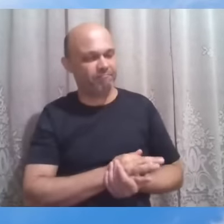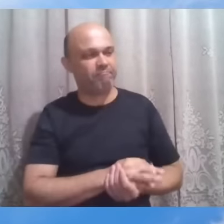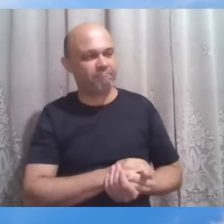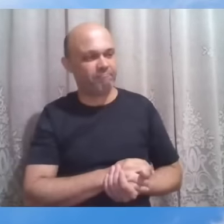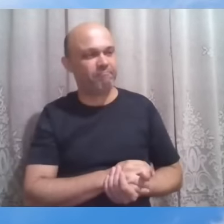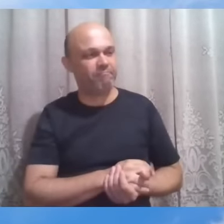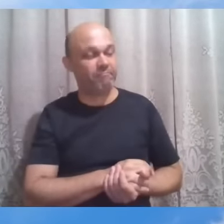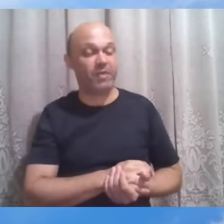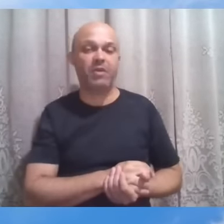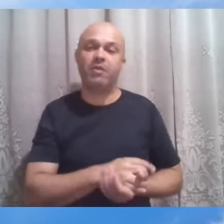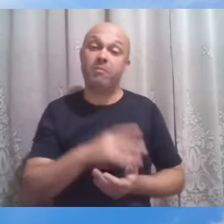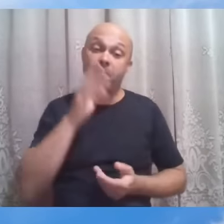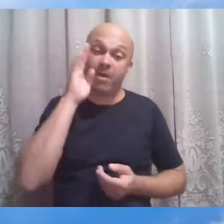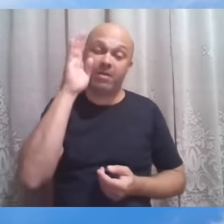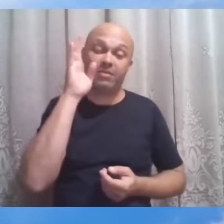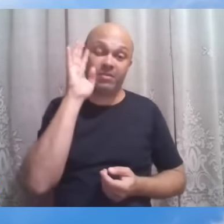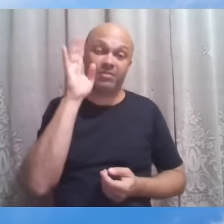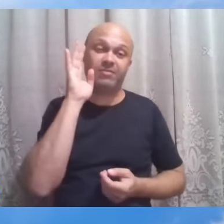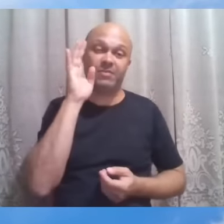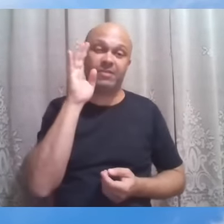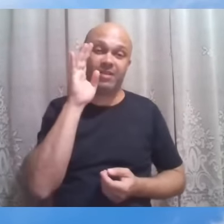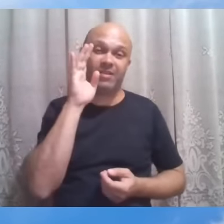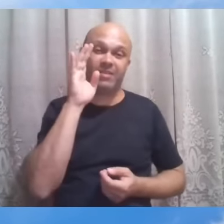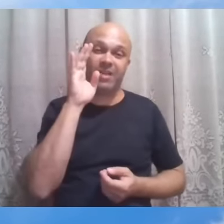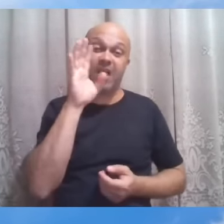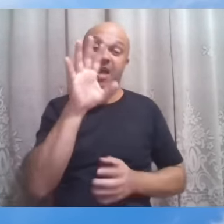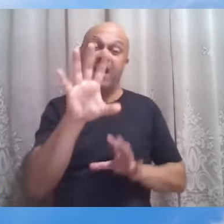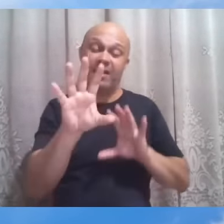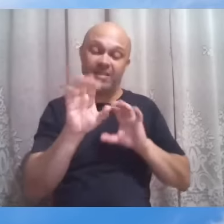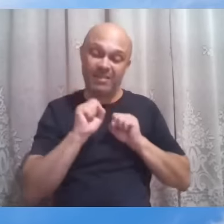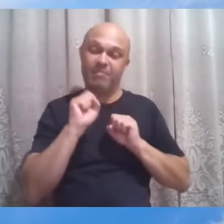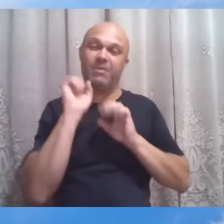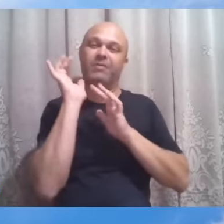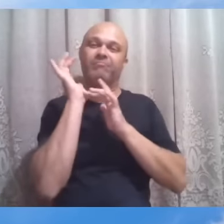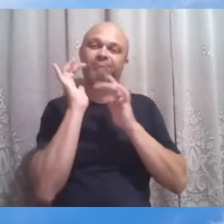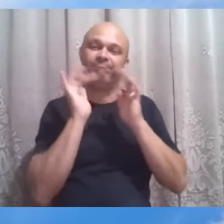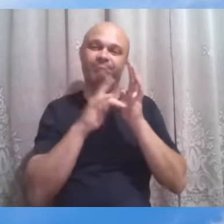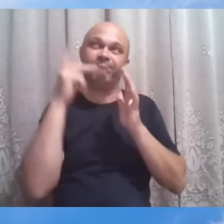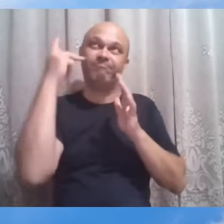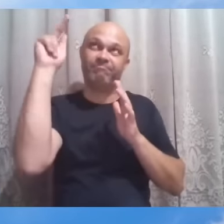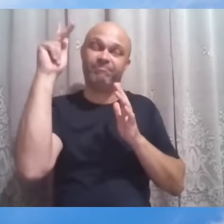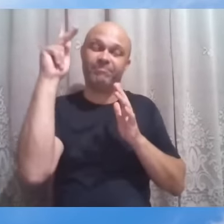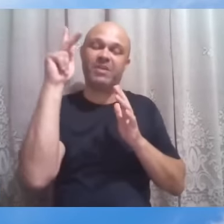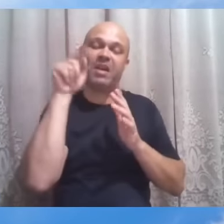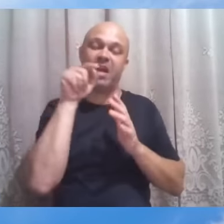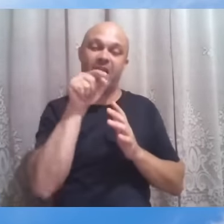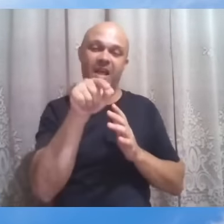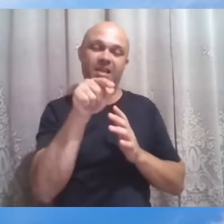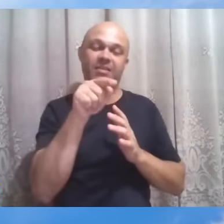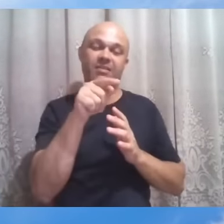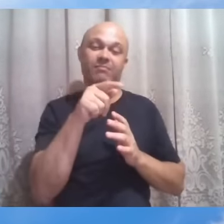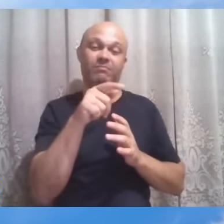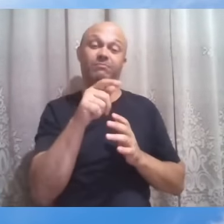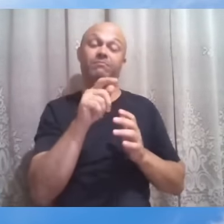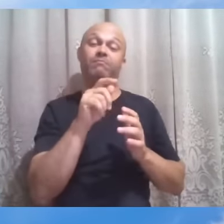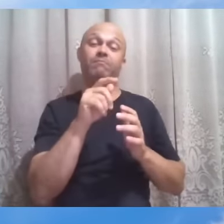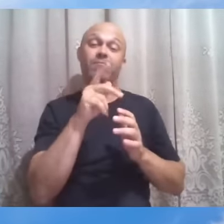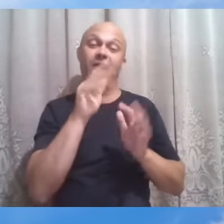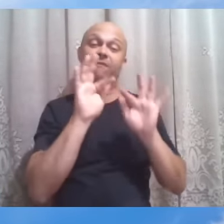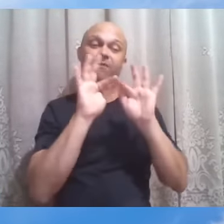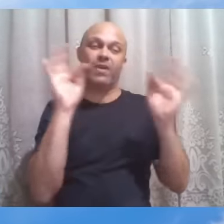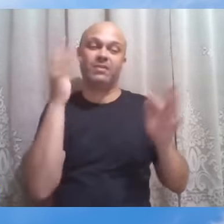Imaginemos só receber do Cristo esse elogio. Oh, mulher, grande a tua fé.